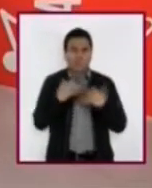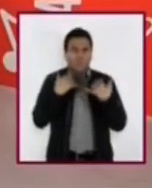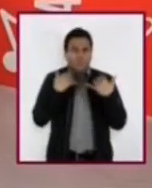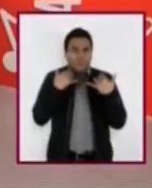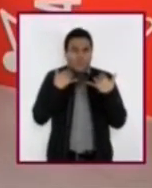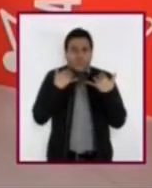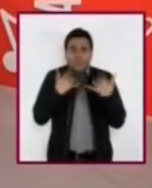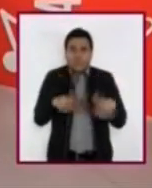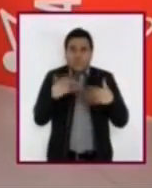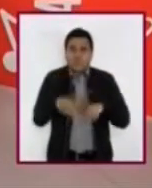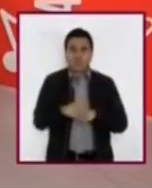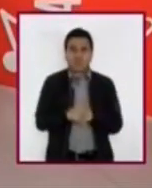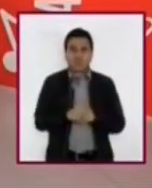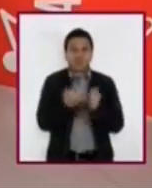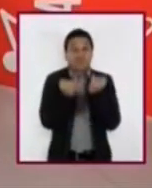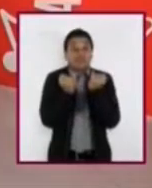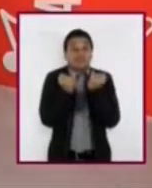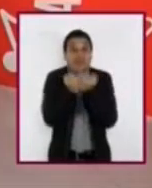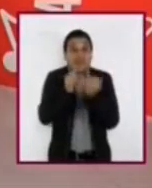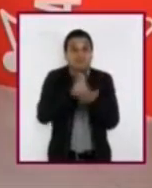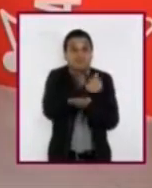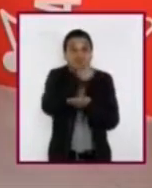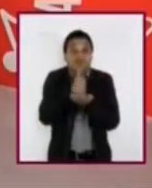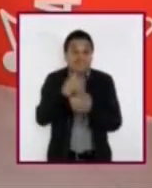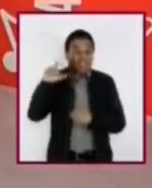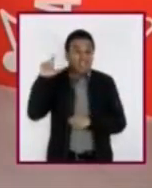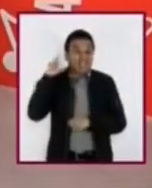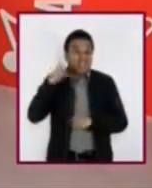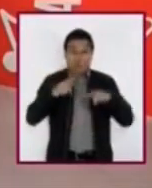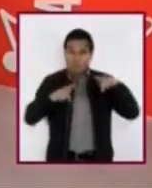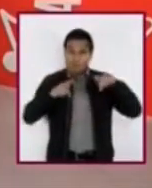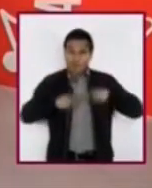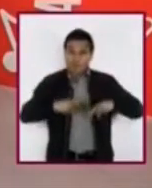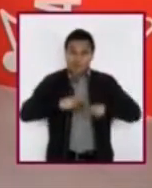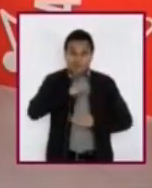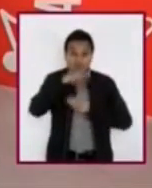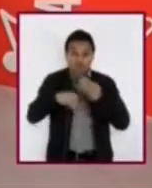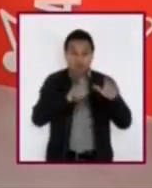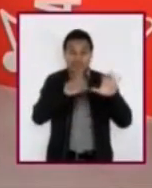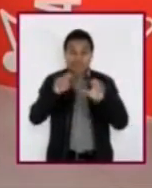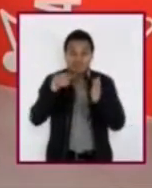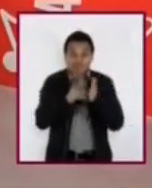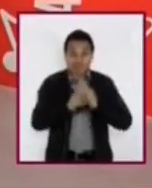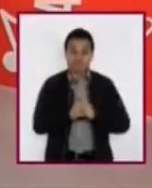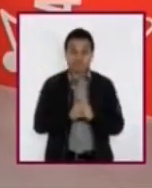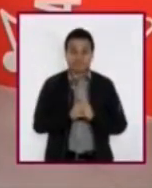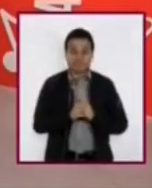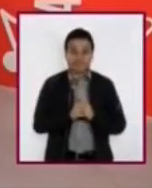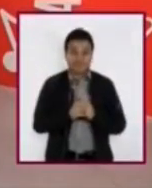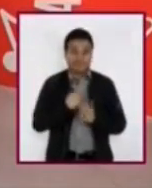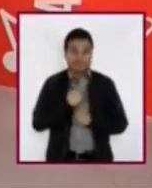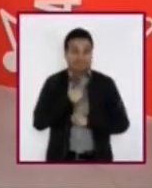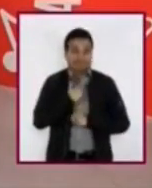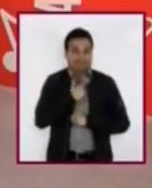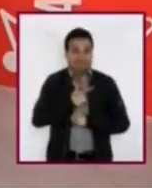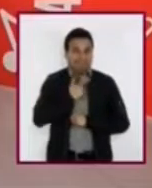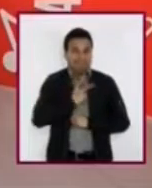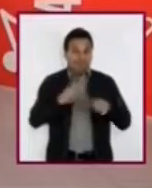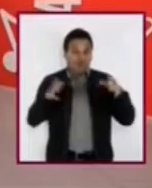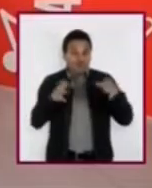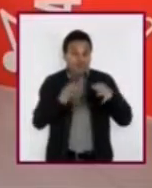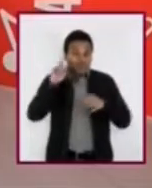personas que viven en la ciudad de Querétaro. Pero algo que me gusta más es que en esta comunidad hay muchas y muchos